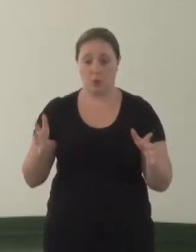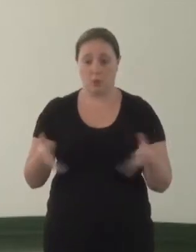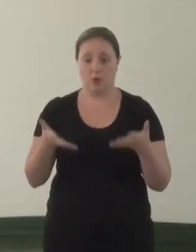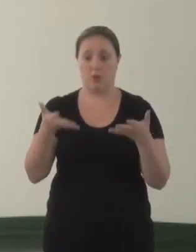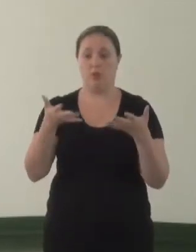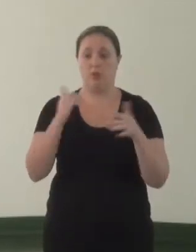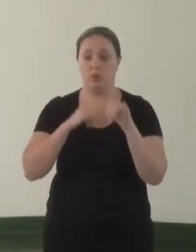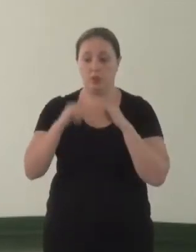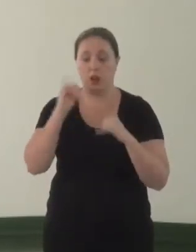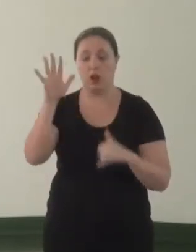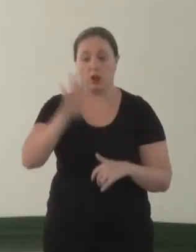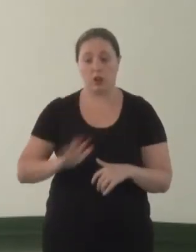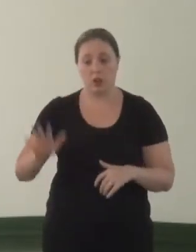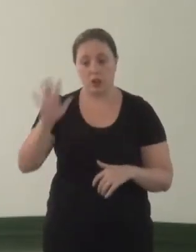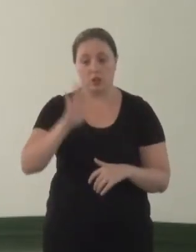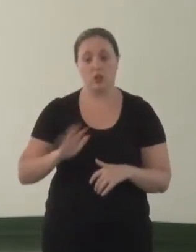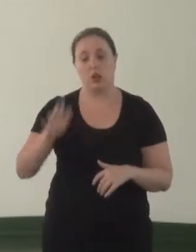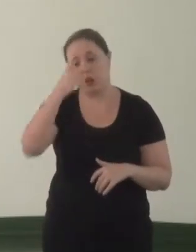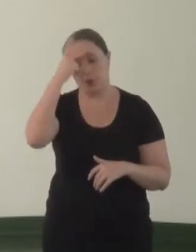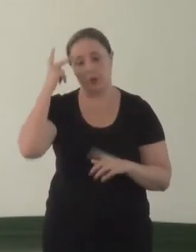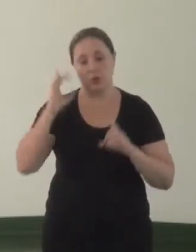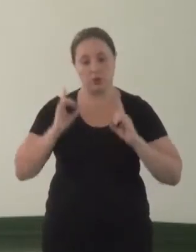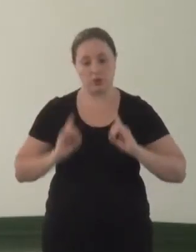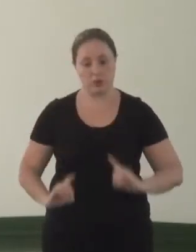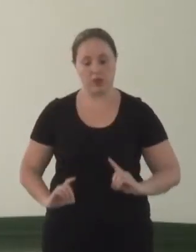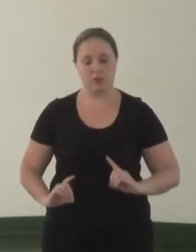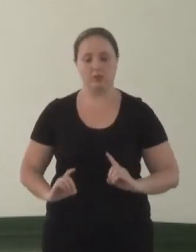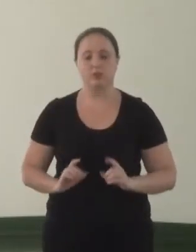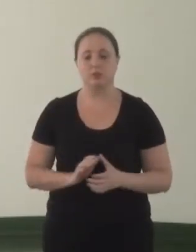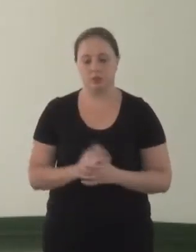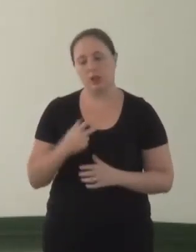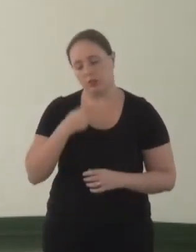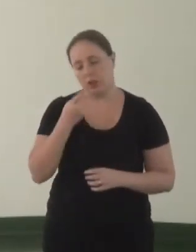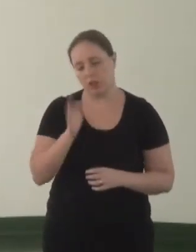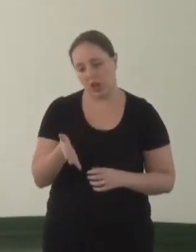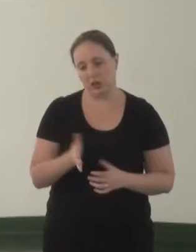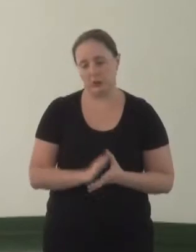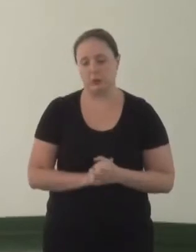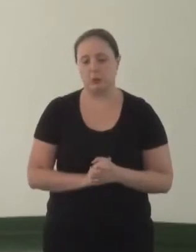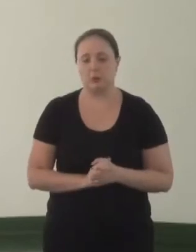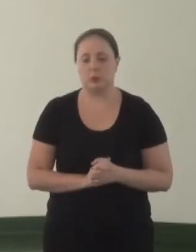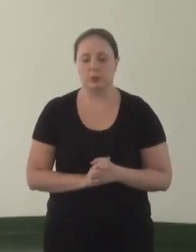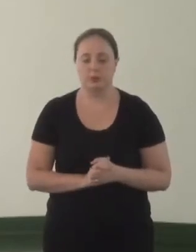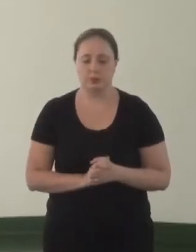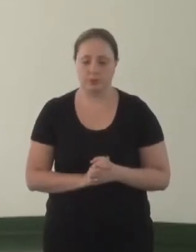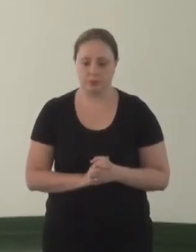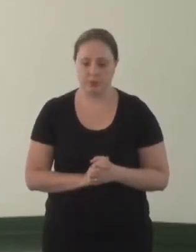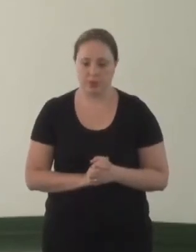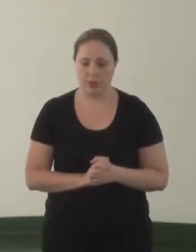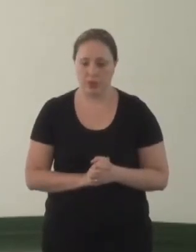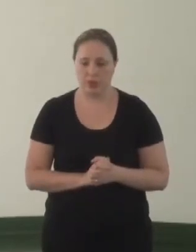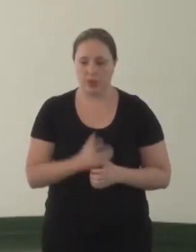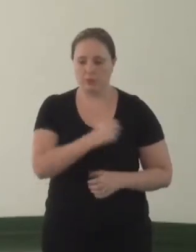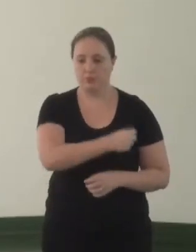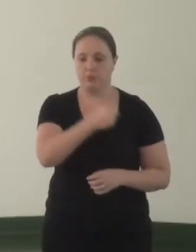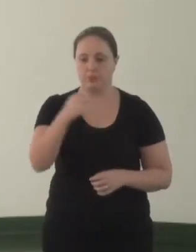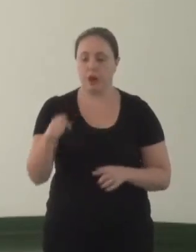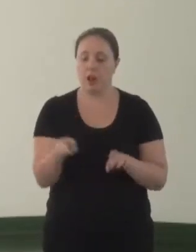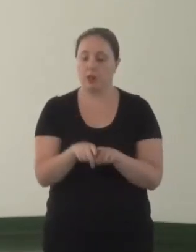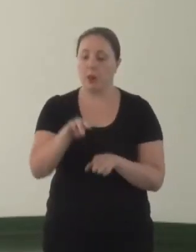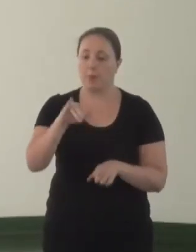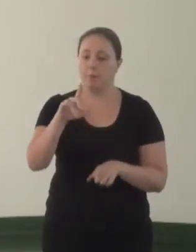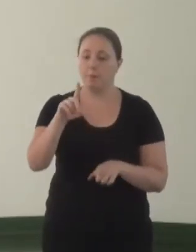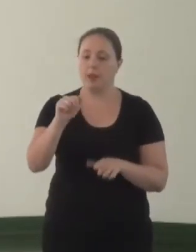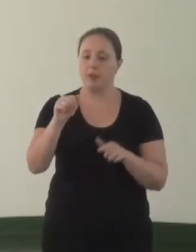Promover campanha nacional para tirar as pessoas com deficiência da invisibilidade, que eu coloquei, né? Introduzindo-as, inclusive, nas mídias nacionais,